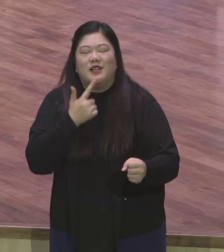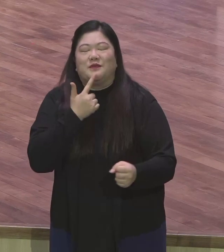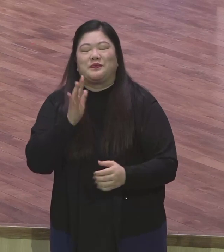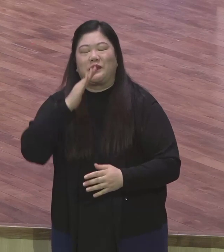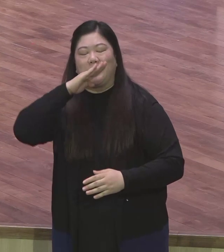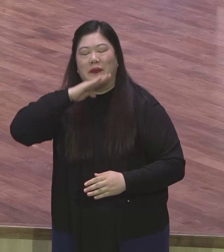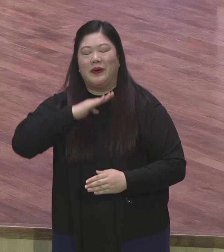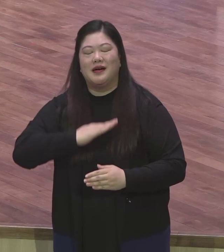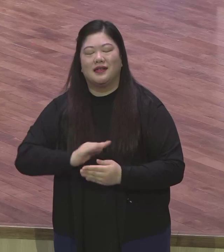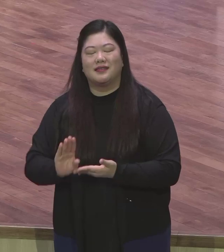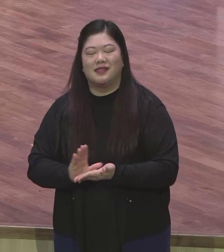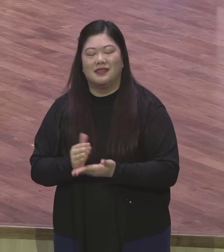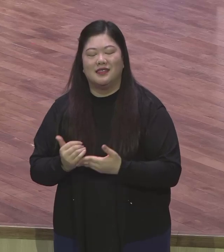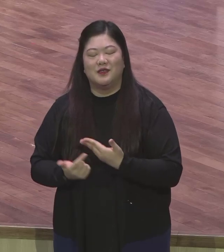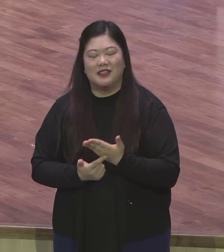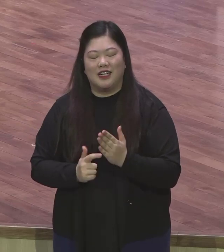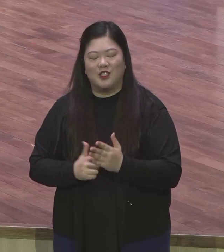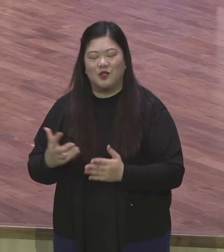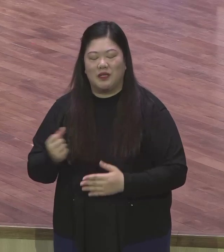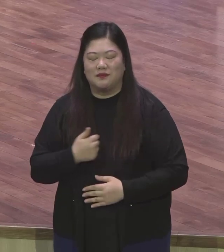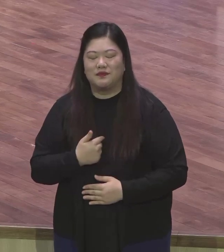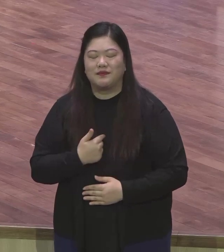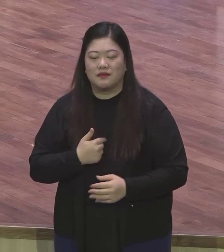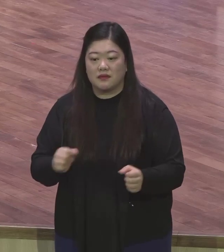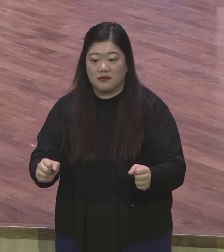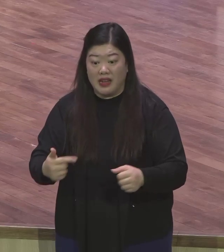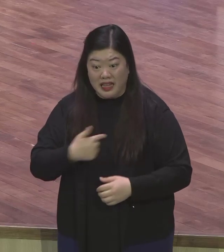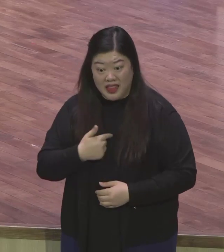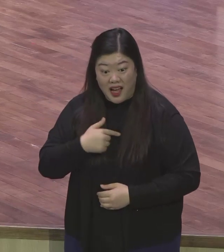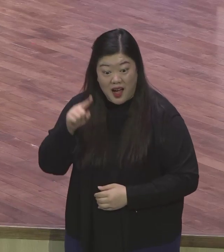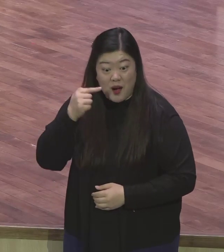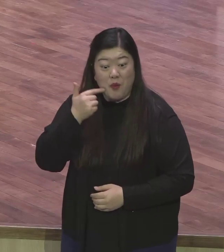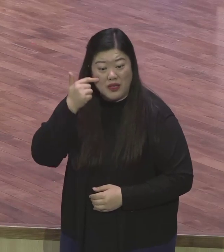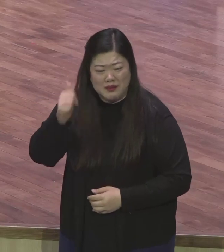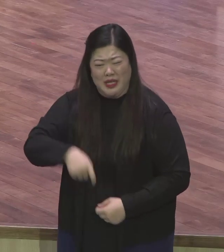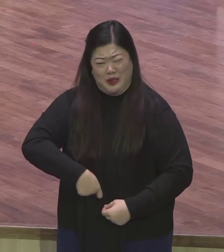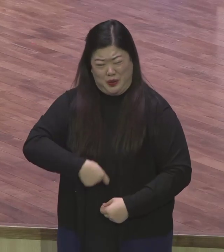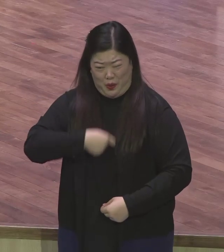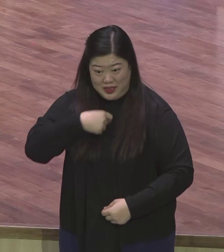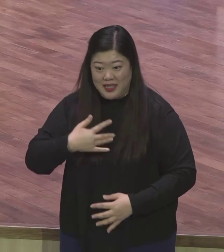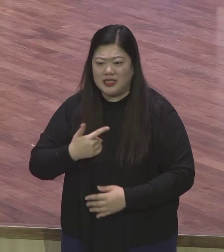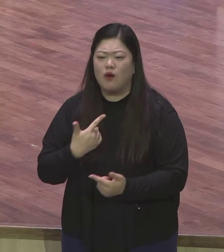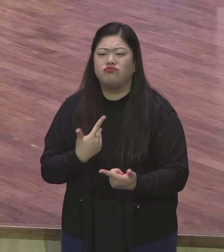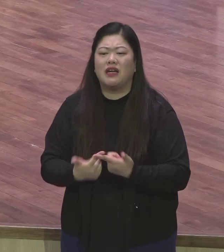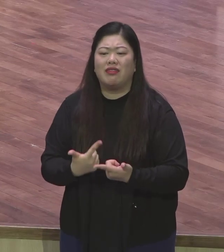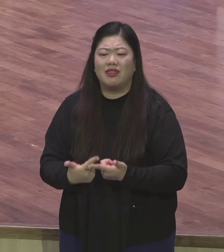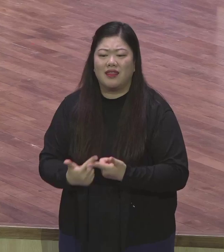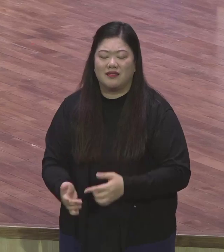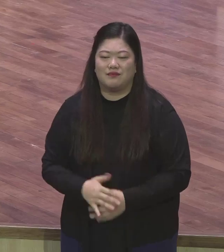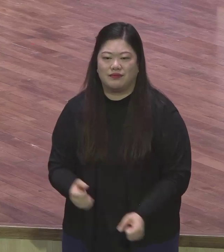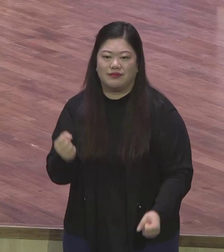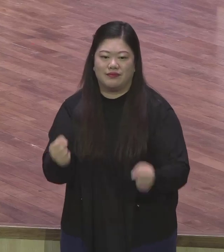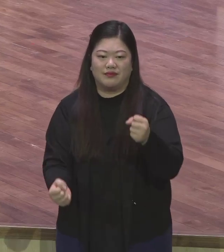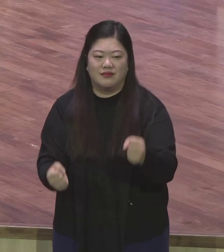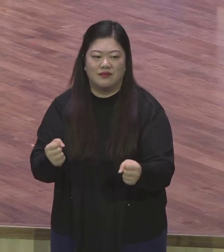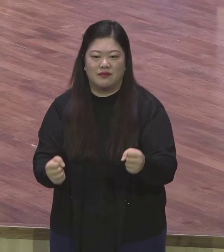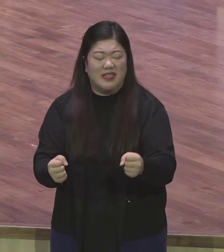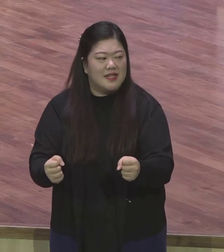목사의 제가 입에서 욕 나올 정도는 열을 못 듣겠어요 그러니까 말할 것도 없지 말할 것도 없지 그러니까 이 그리스도